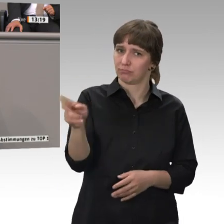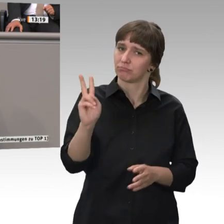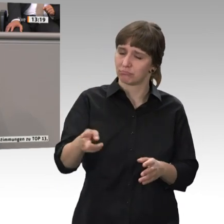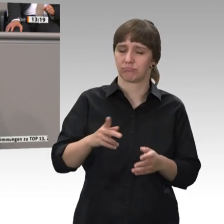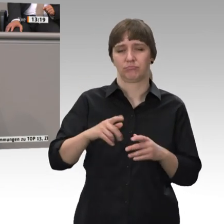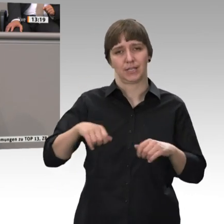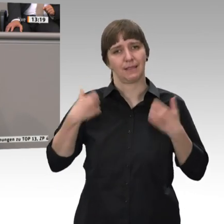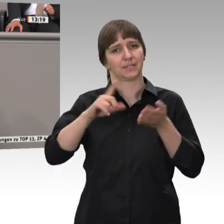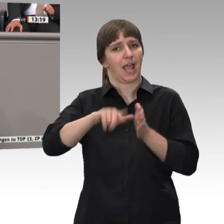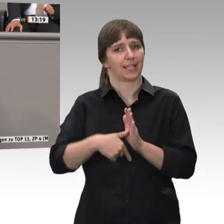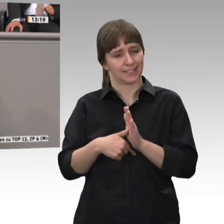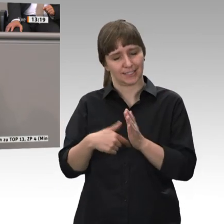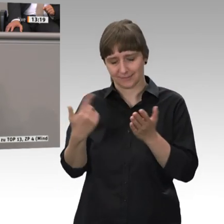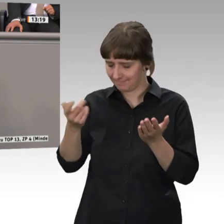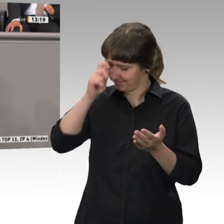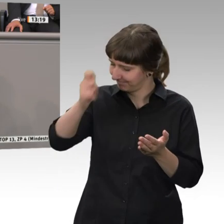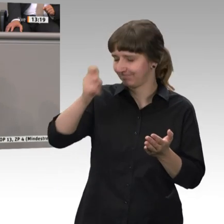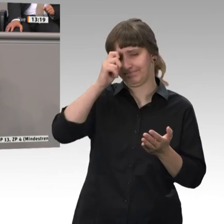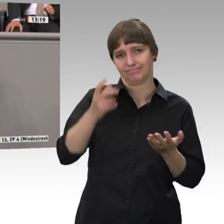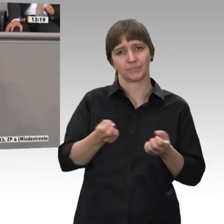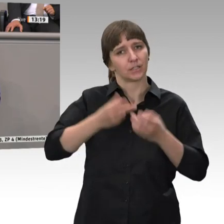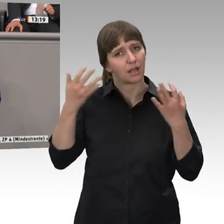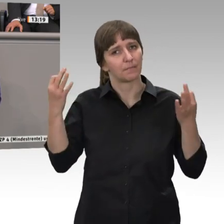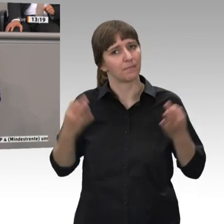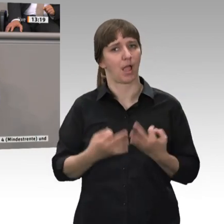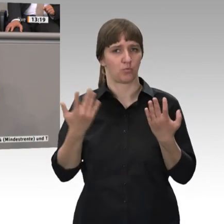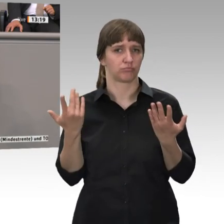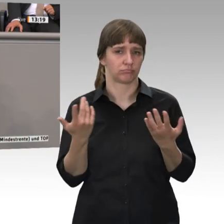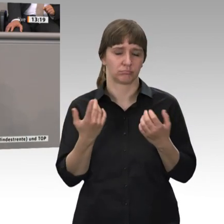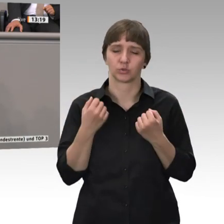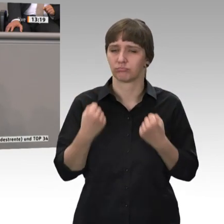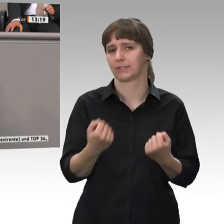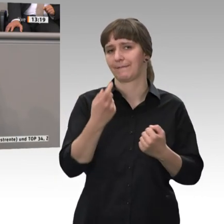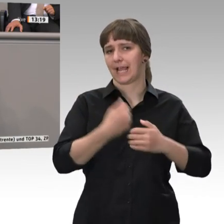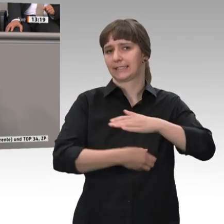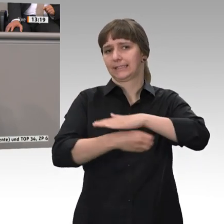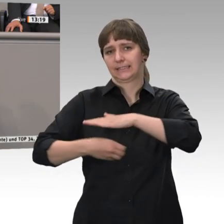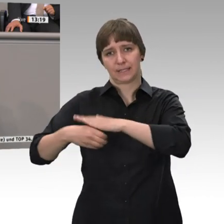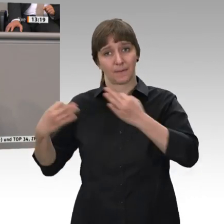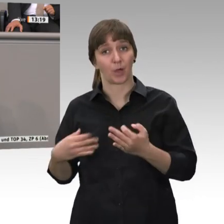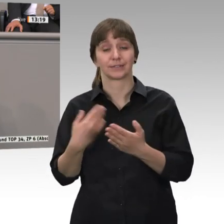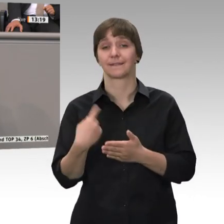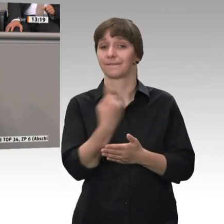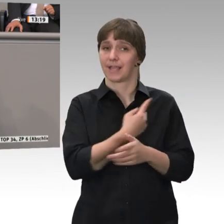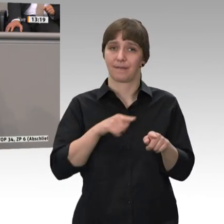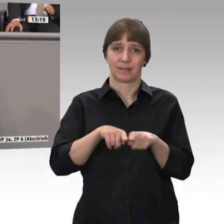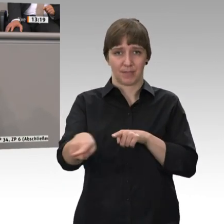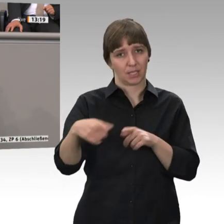muss natürlich auch auf soliden finanziellen Beinen stehen. Wir Freie Demokraten fordern ein Rentenkonzept, das Altersarmut